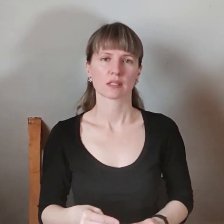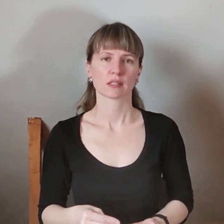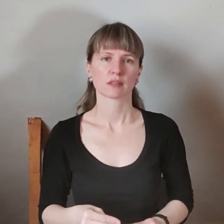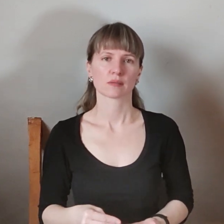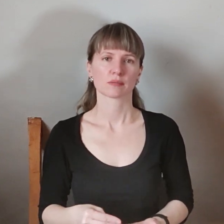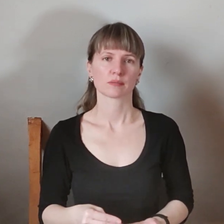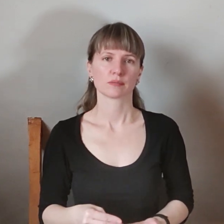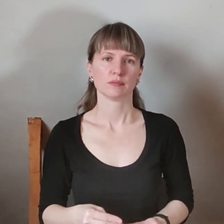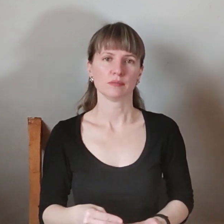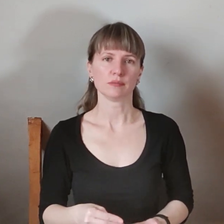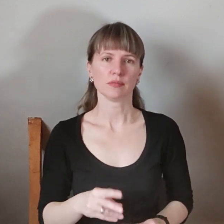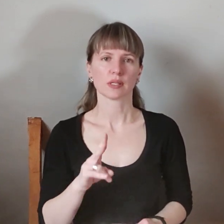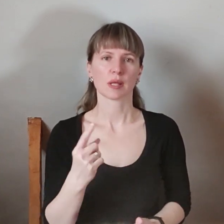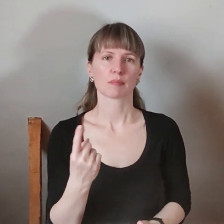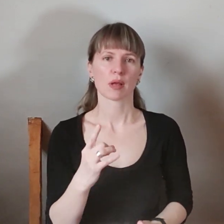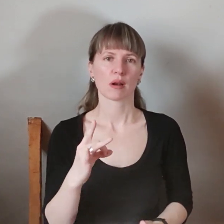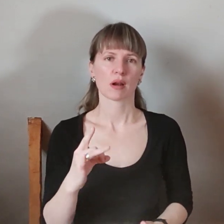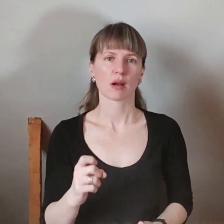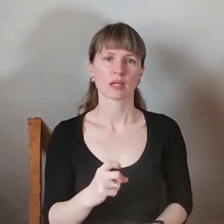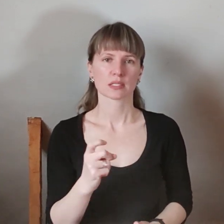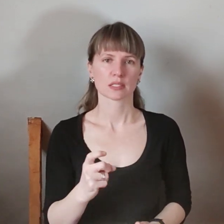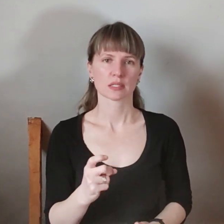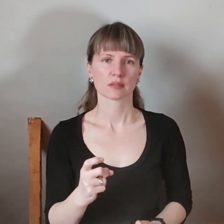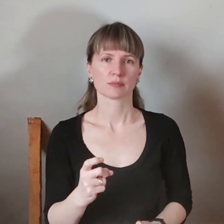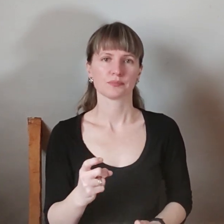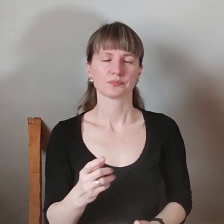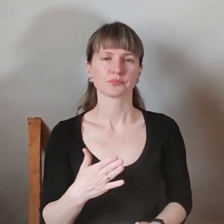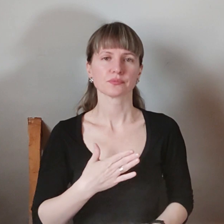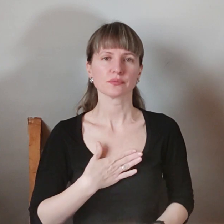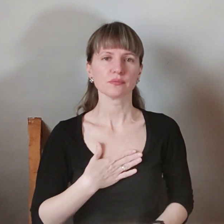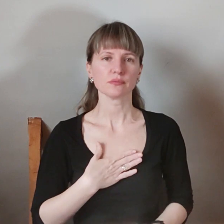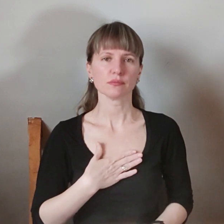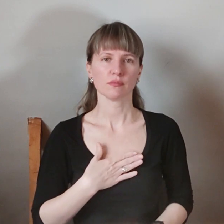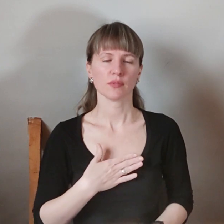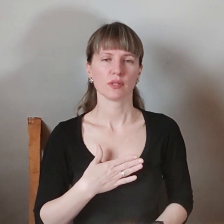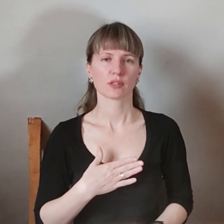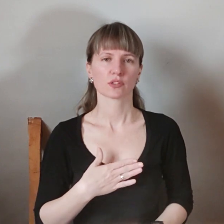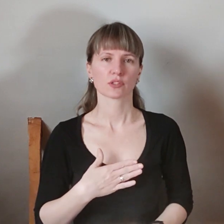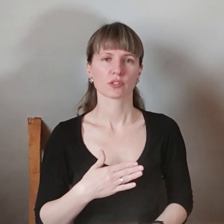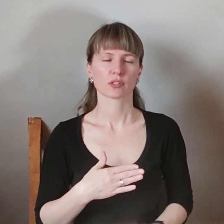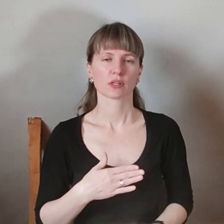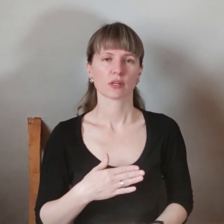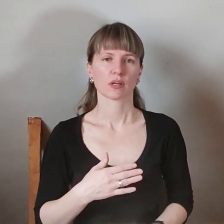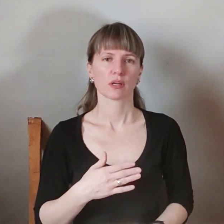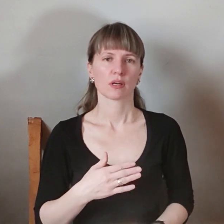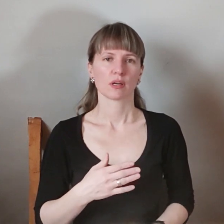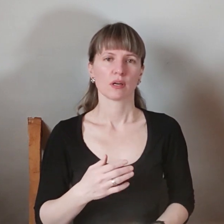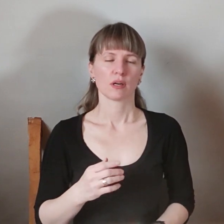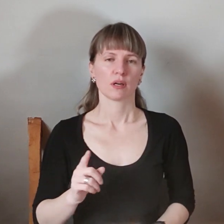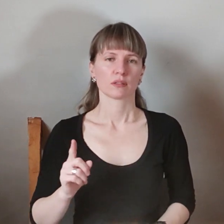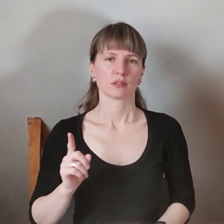На перший раз наши ребята провели